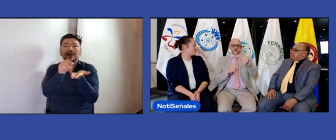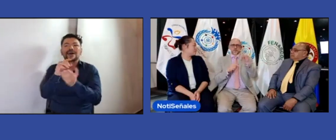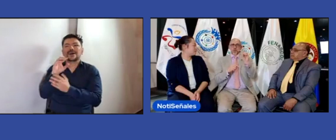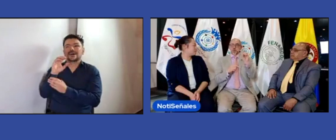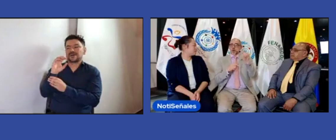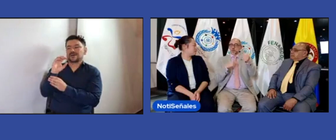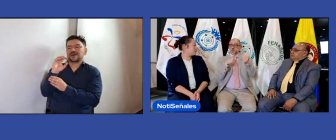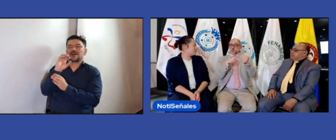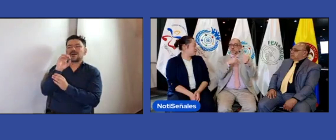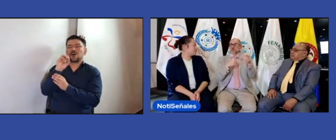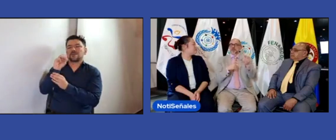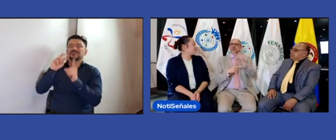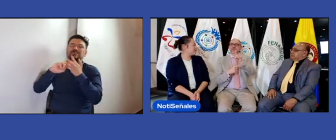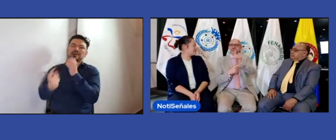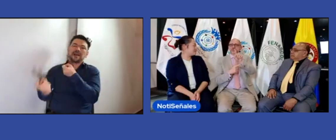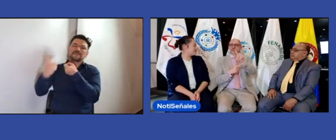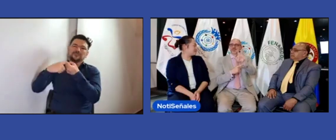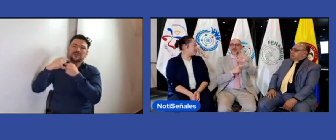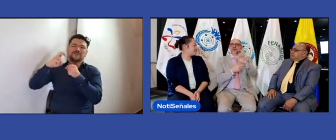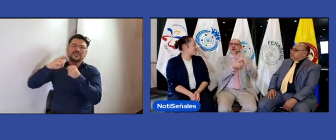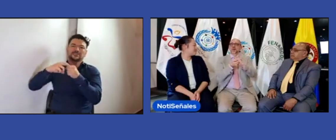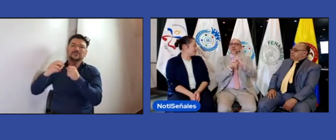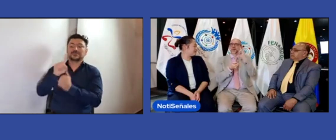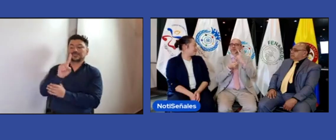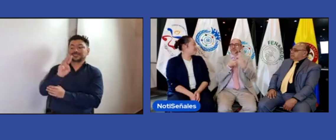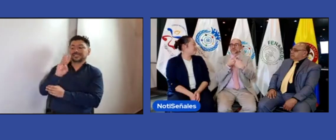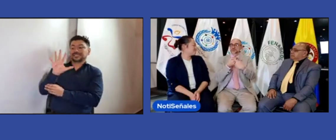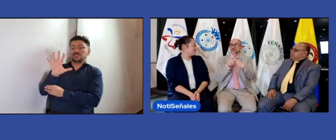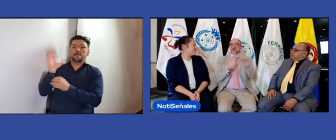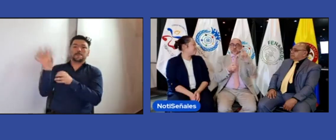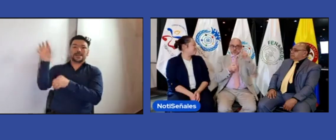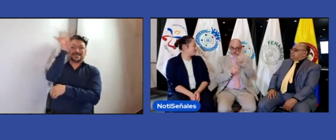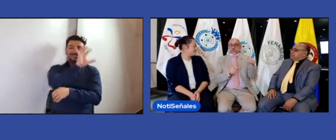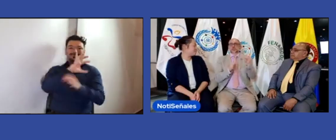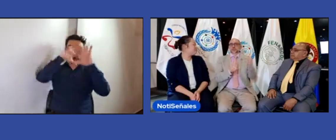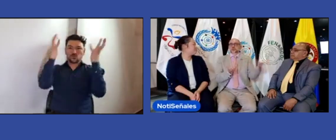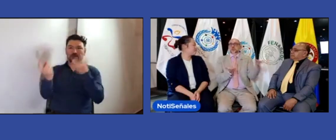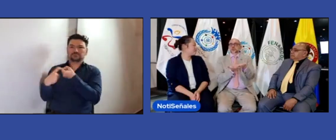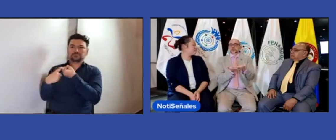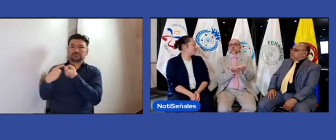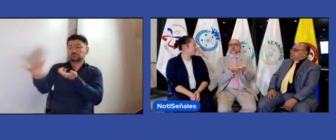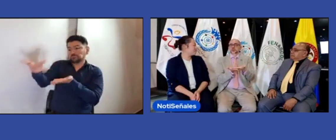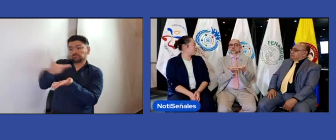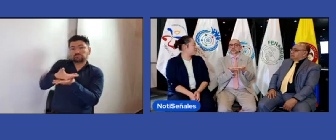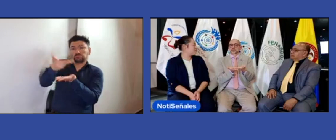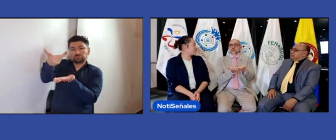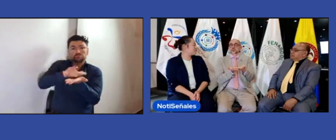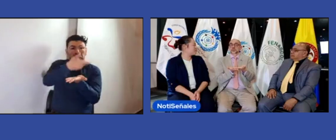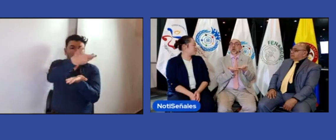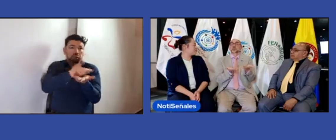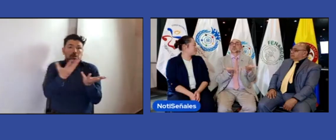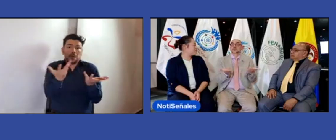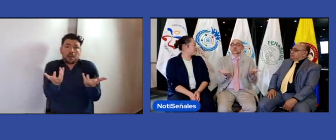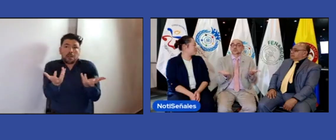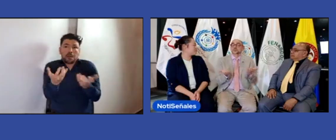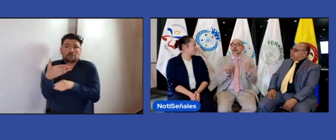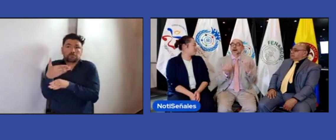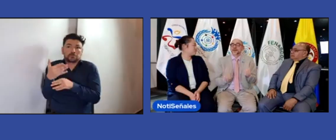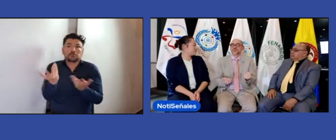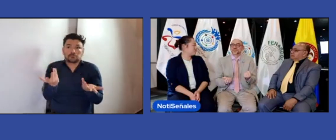bandera de las personas sordas pues los miembros ordinarios los 135 miembros ordinarios tienen que proponerlo